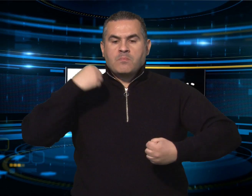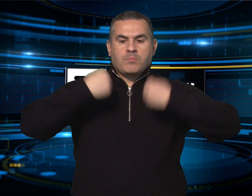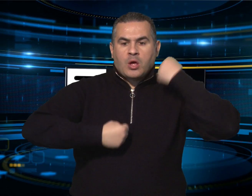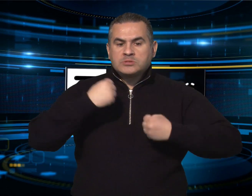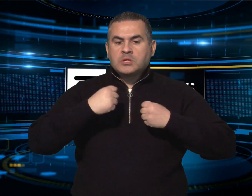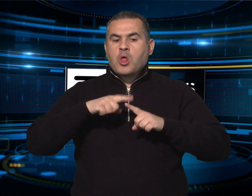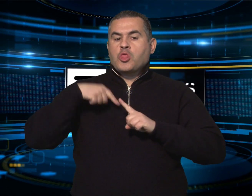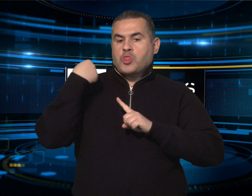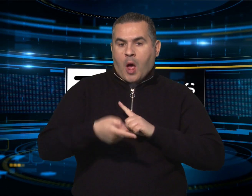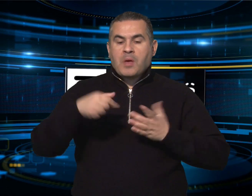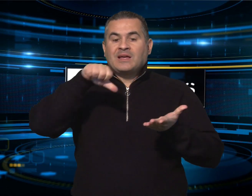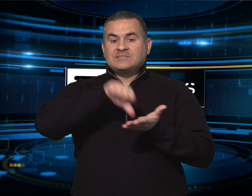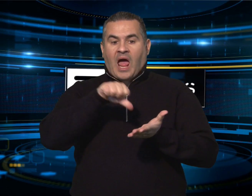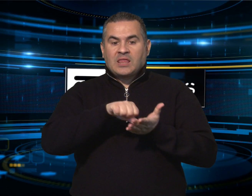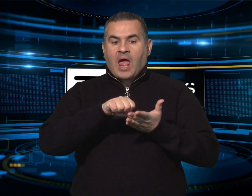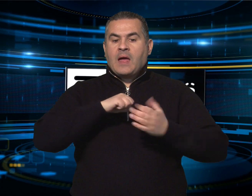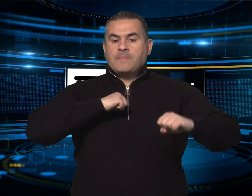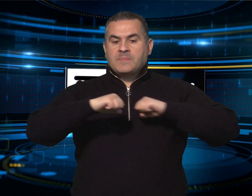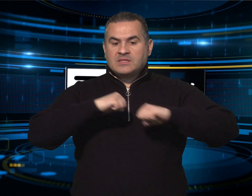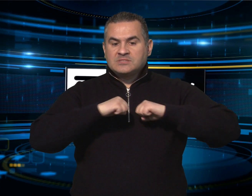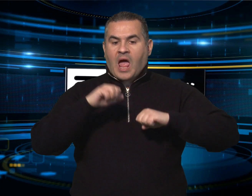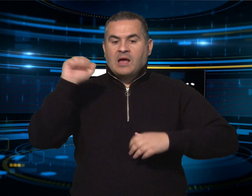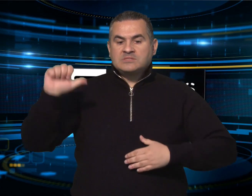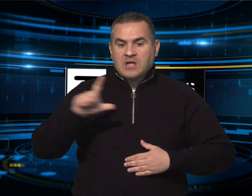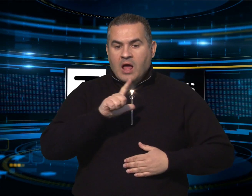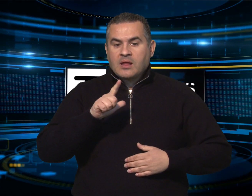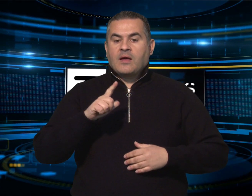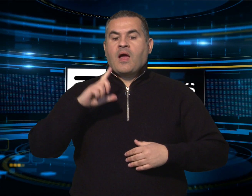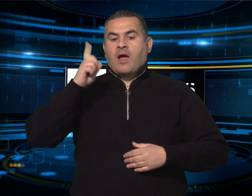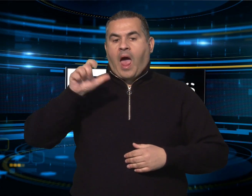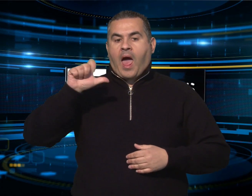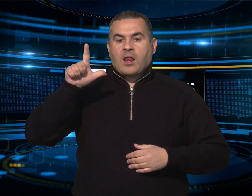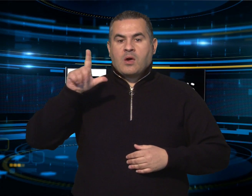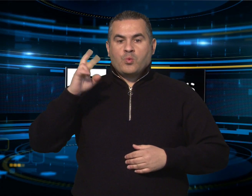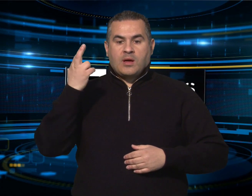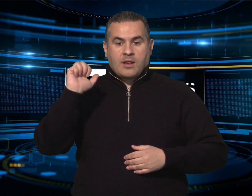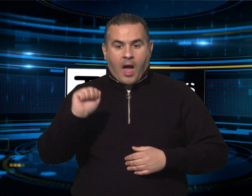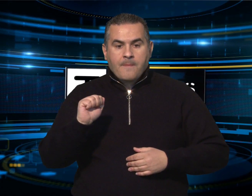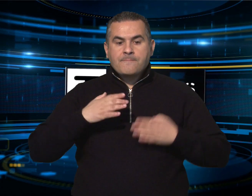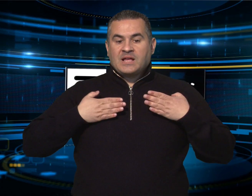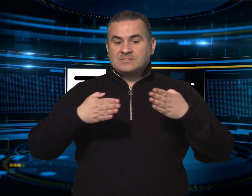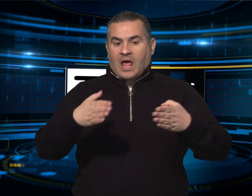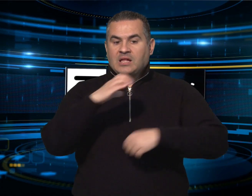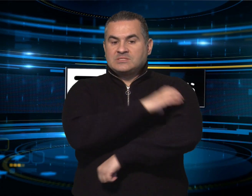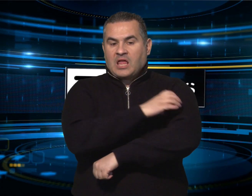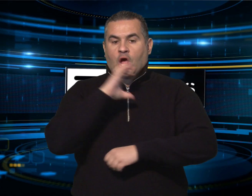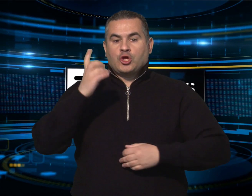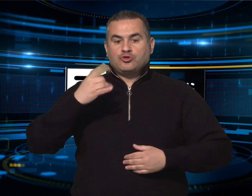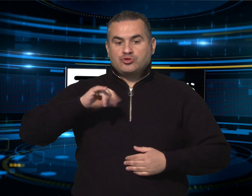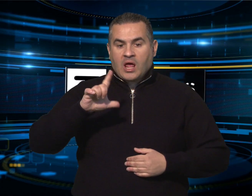corteo indetto dal sindacato, bandiera al vento, ha attraversato il rettilineo che congiunge la sede amministrativa dell'Asl Gallura con l'ospedale Giovanni